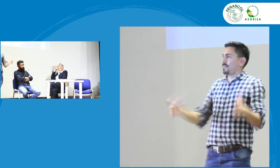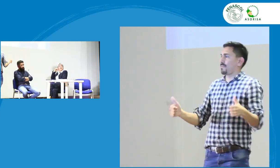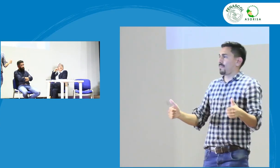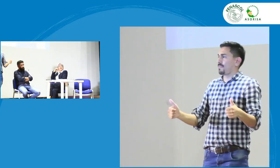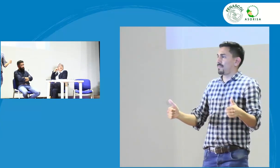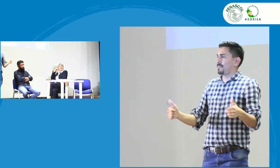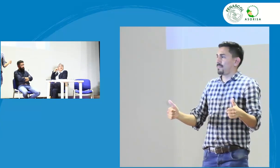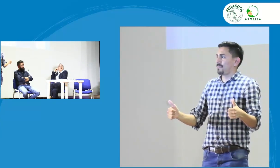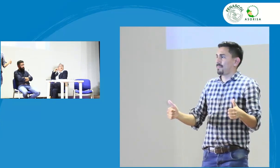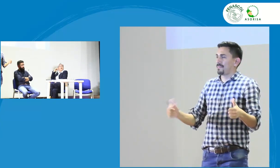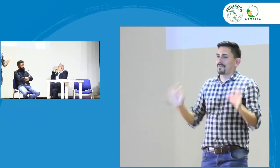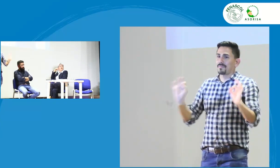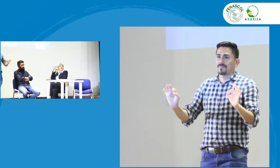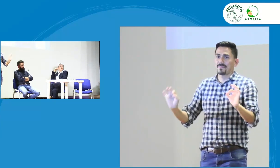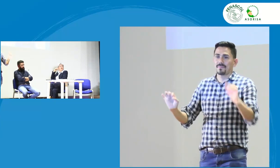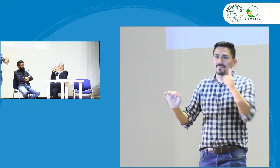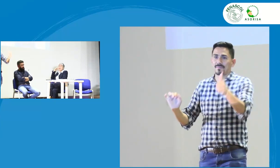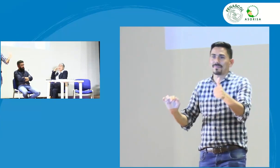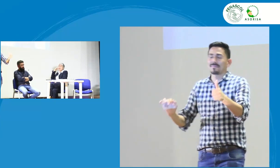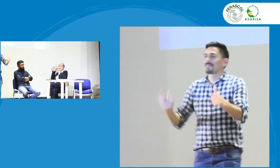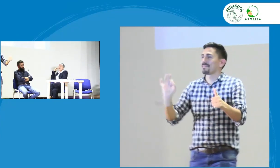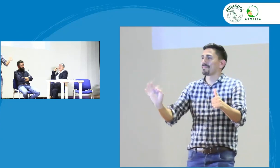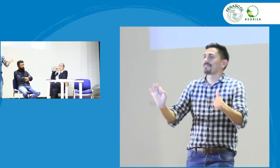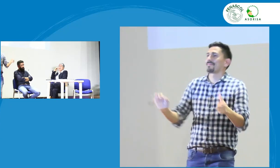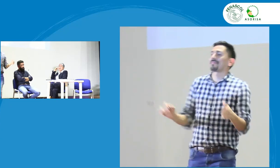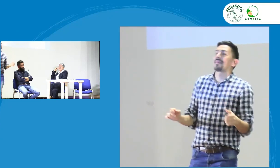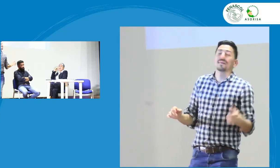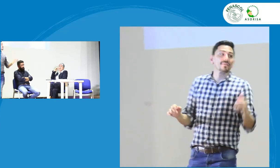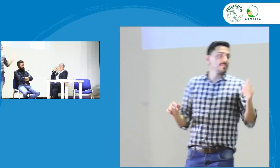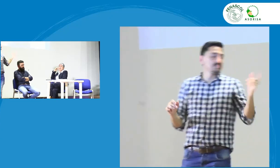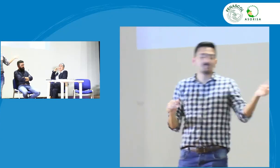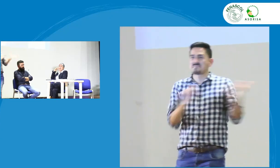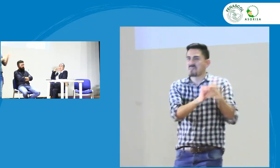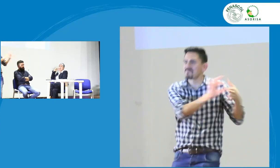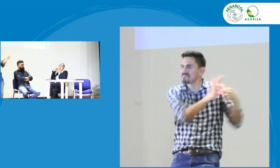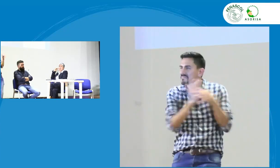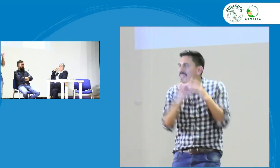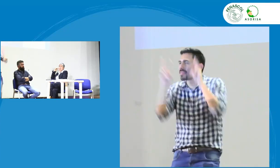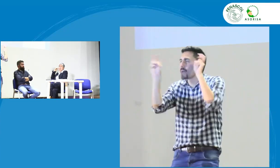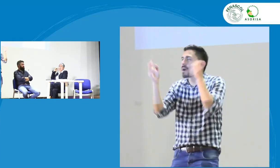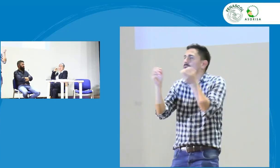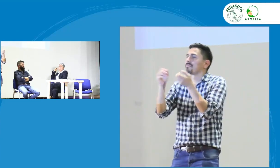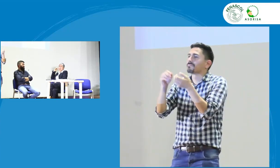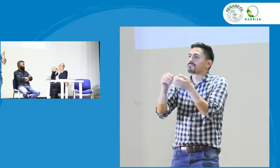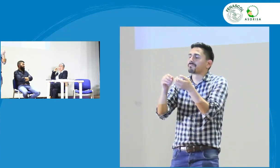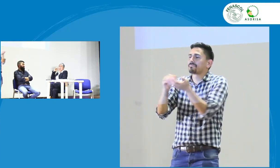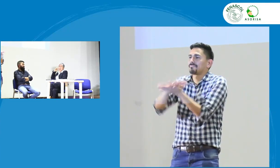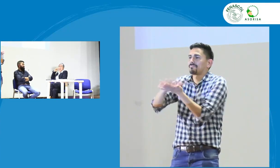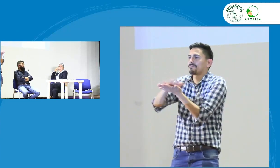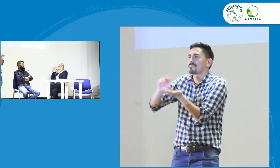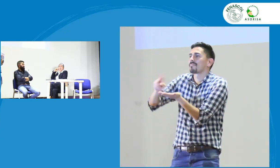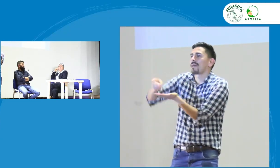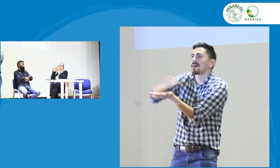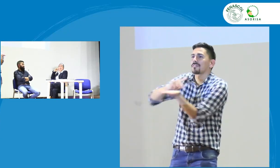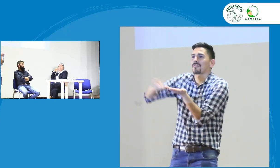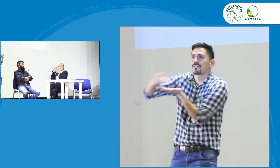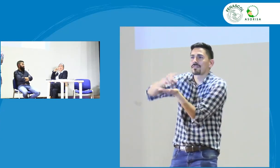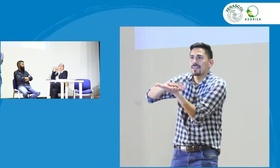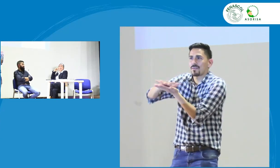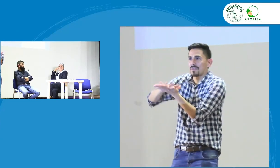aquí estoy bien perfecto estamos bien con el intérprete perfecto ok entonces adicional pues a lo que dice Luzmari obviamente